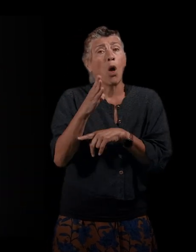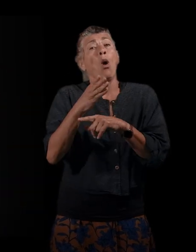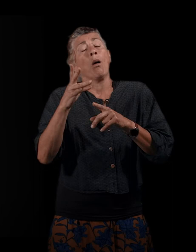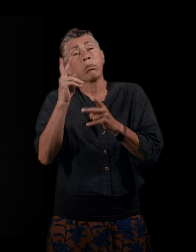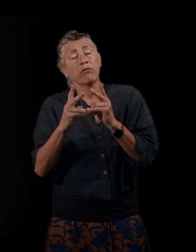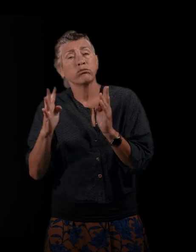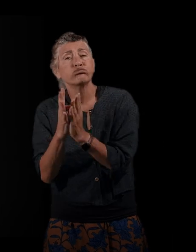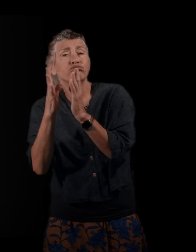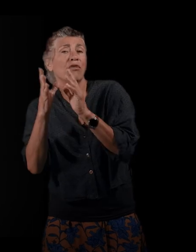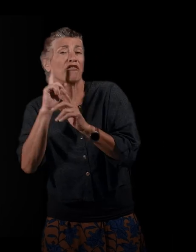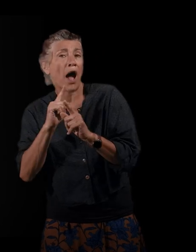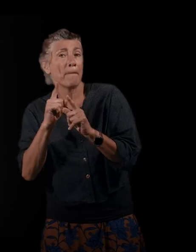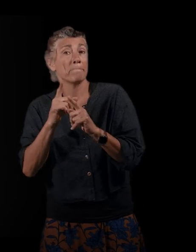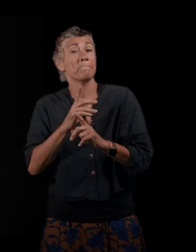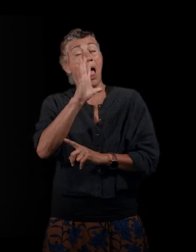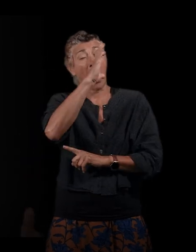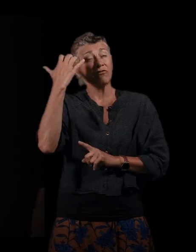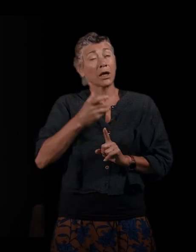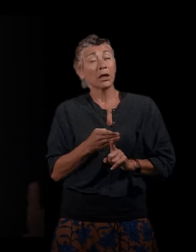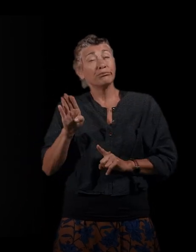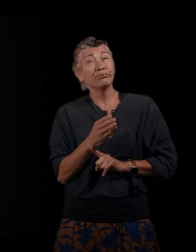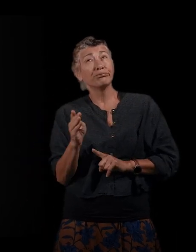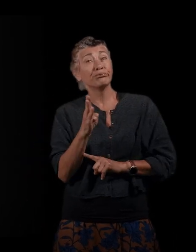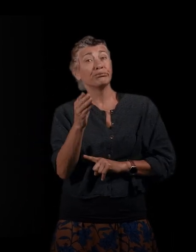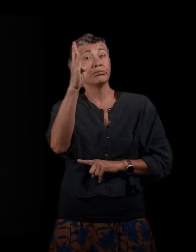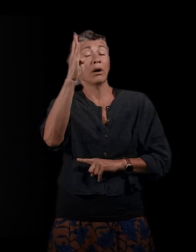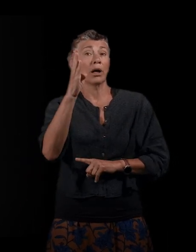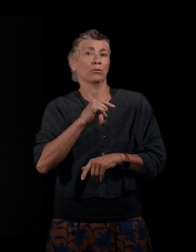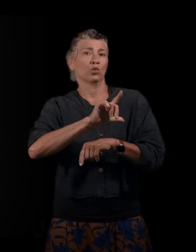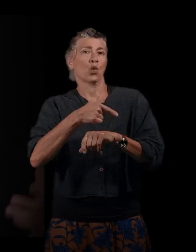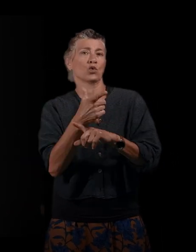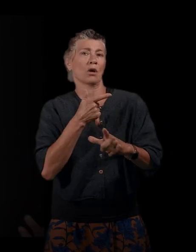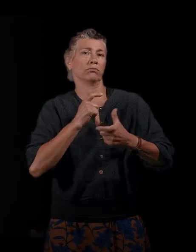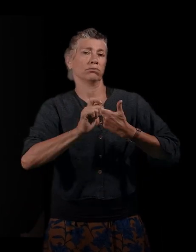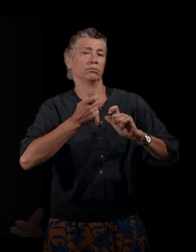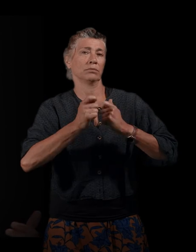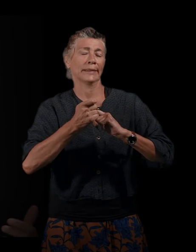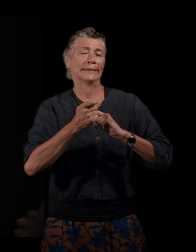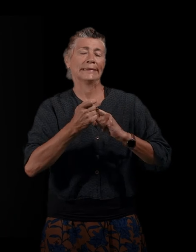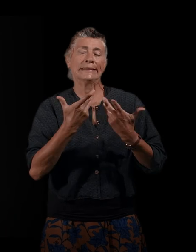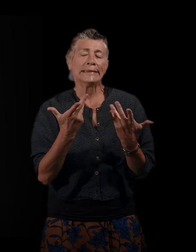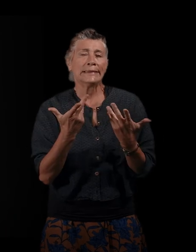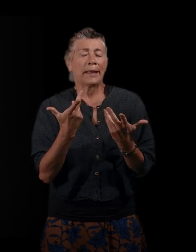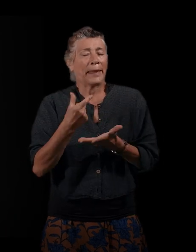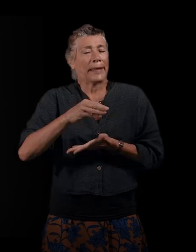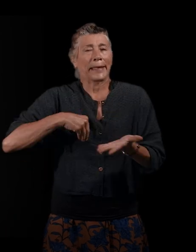Je n pas pu aller plus loin que deux heures d'entretien et je n pas pu faire ce sujet parce que je pense qu'il aurait fallu que j'ai votre